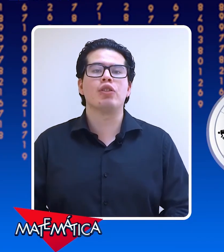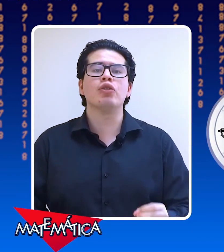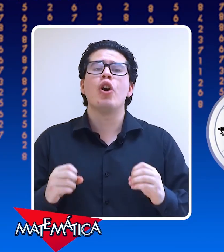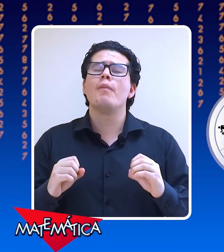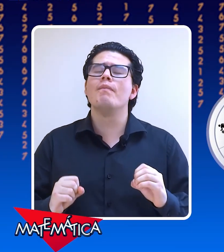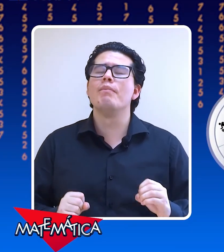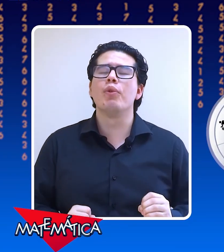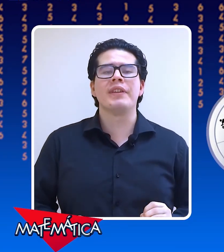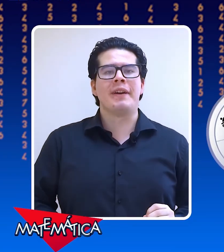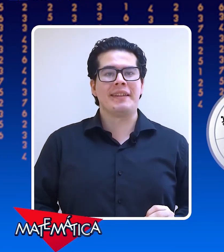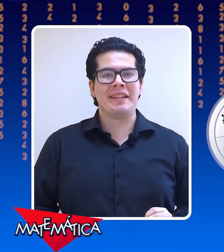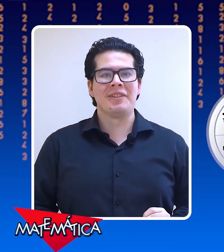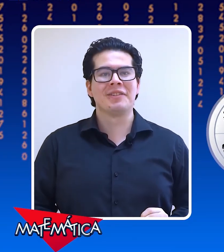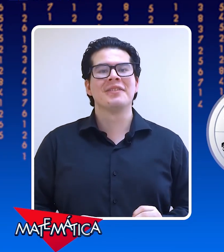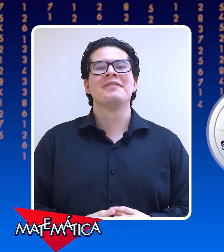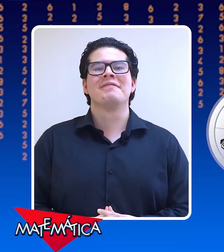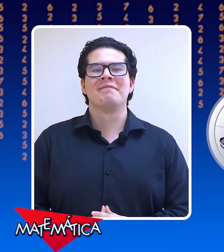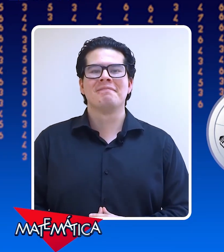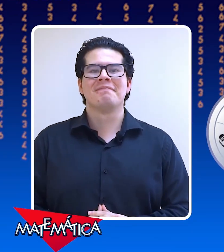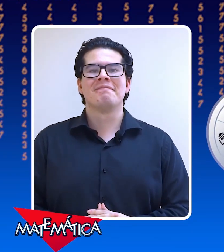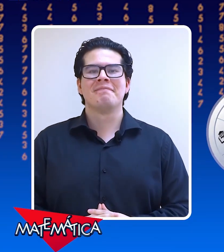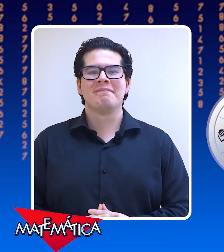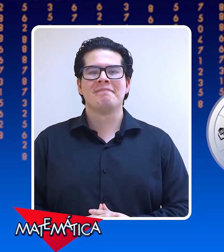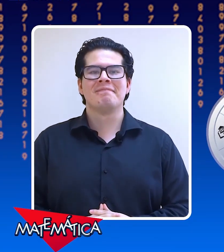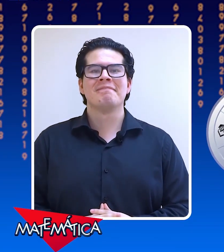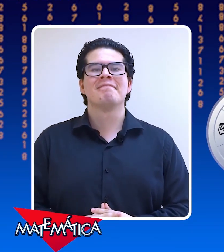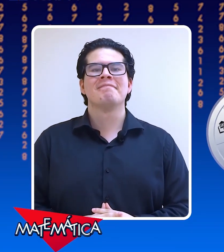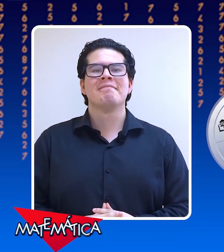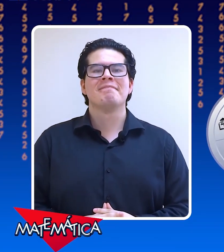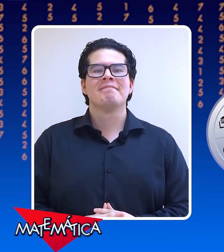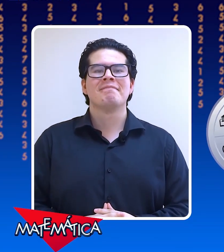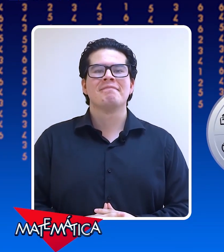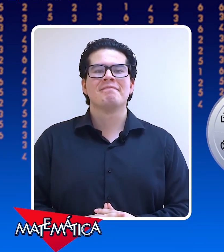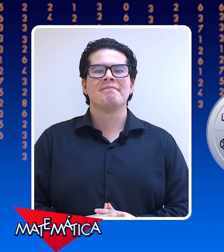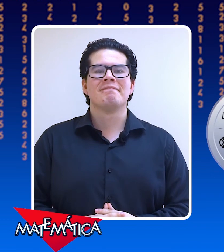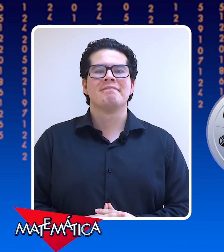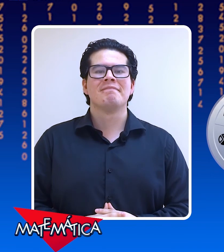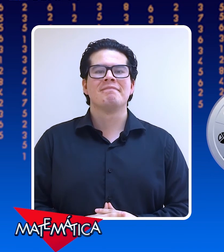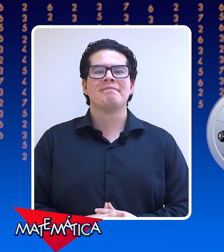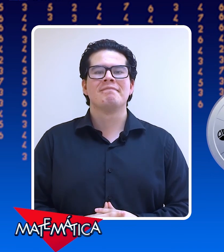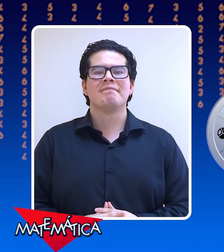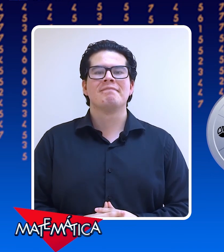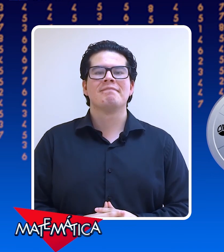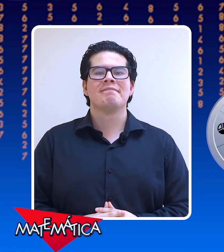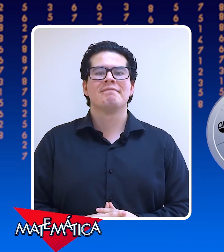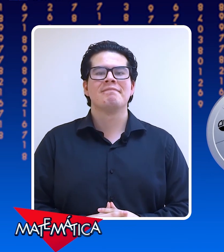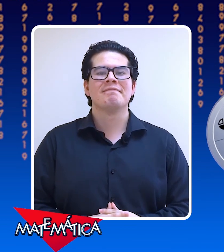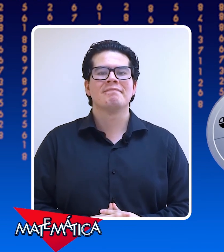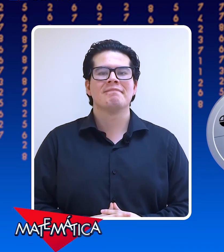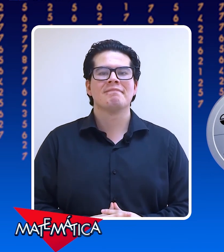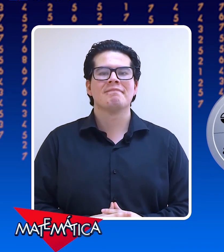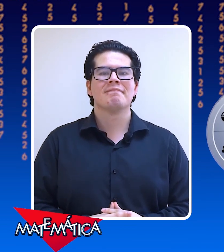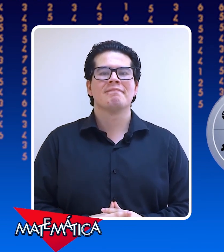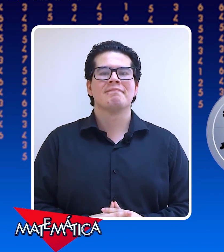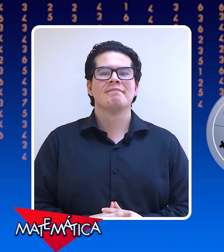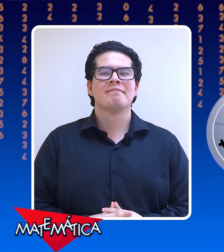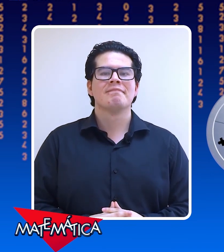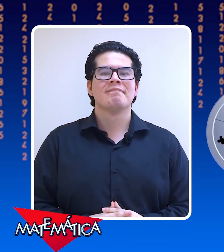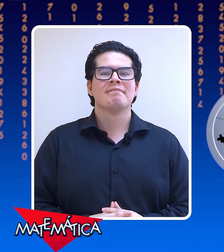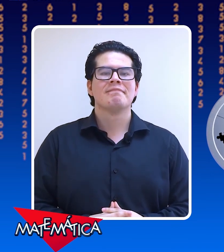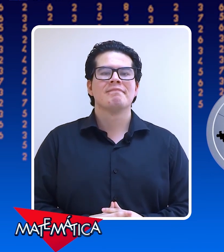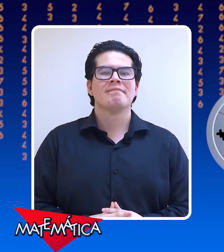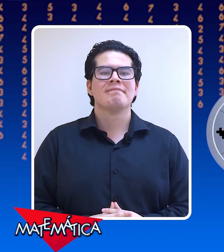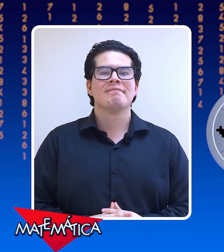conocimientos muy divertidos el tiempo pasó volando y siempre es divertido aprender matemáticas siendo